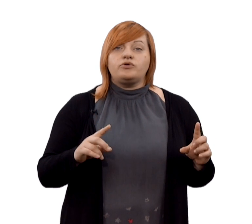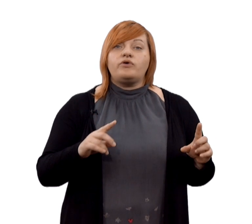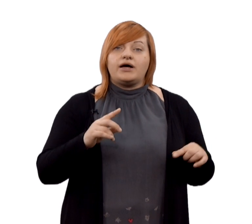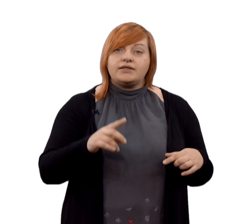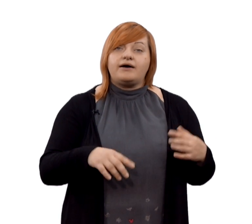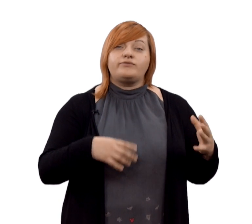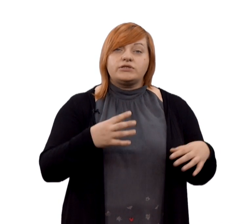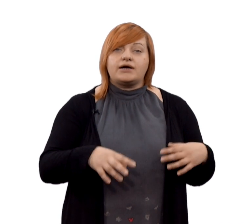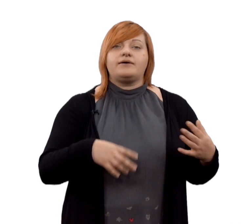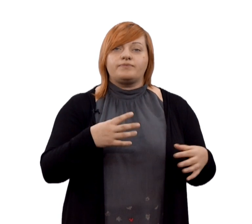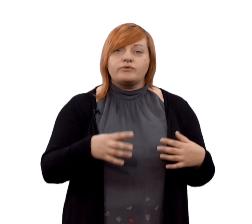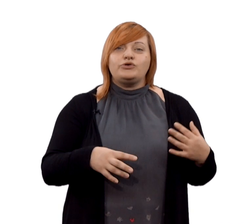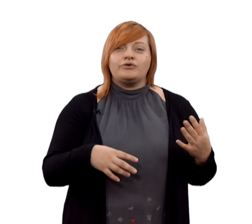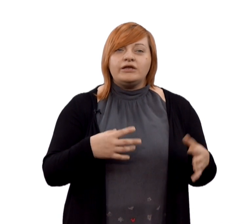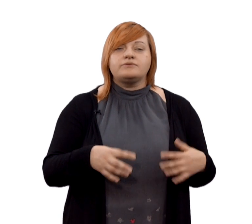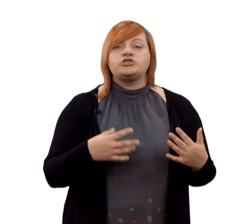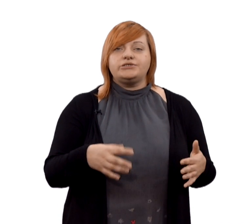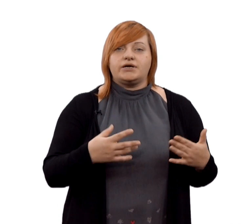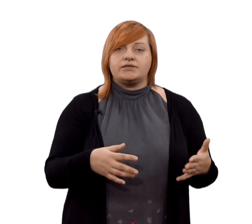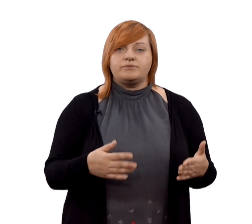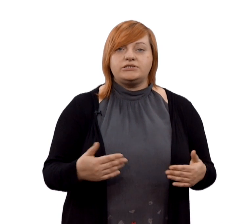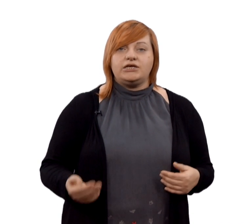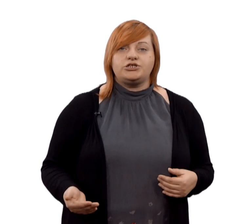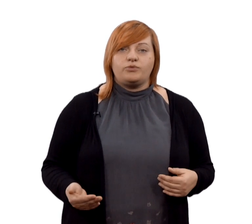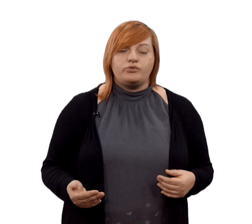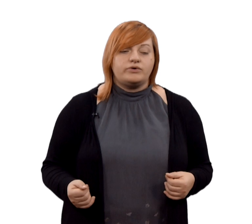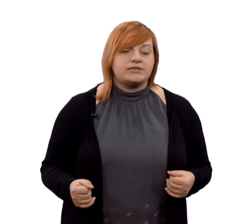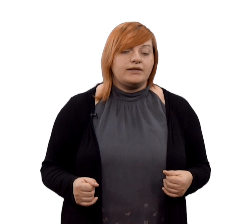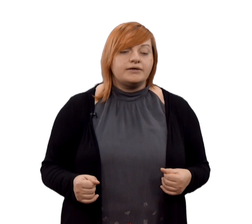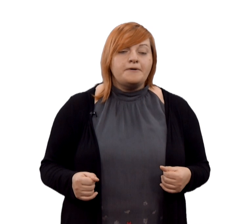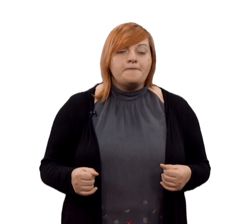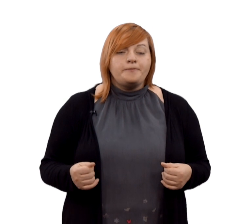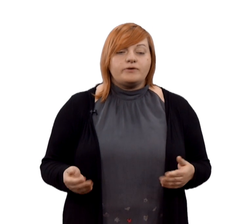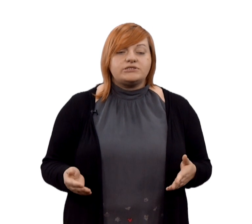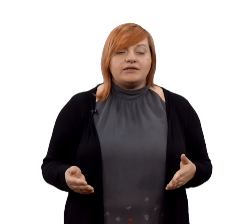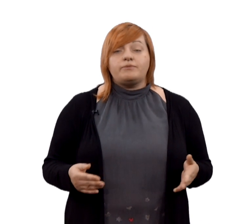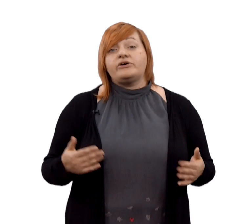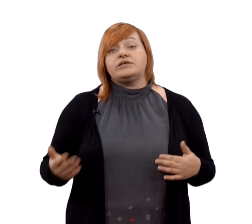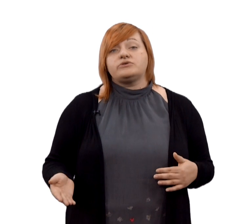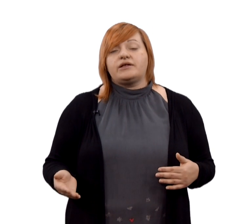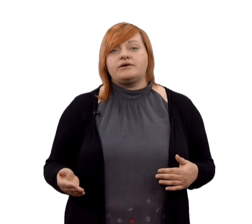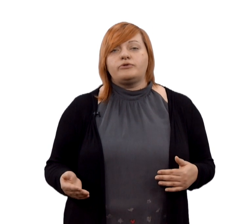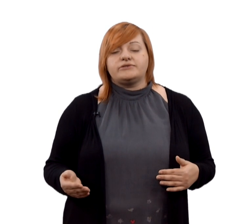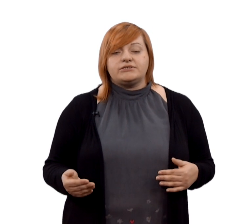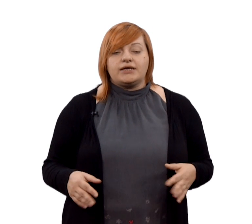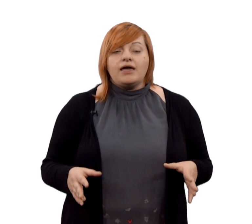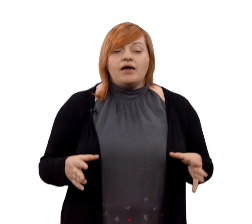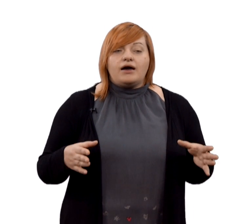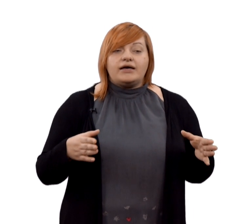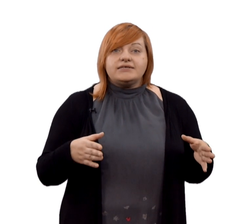но она вот такая, у нее ритм жизни гораздо быстрее, чем у остальных обывателей, у остальных пользователей. Если